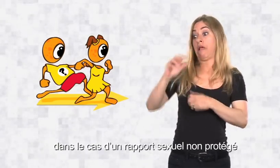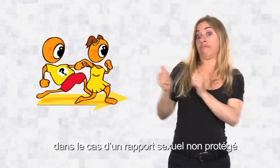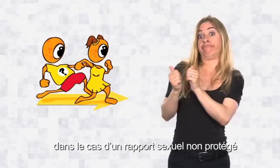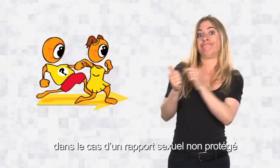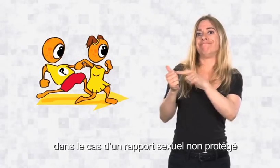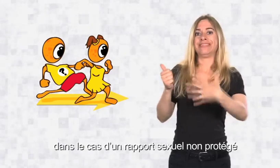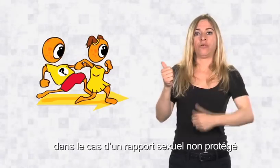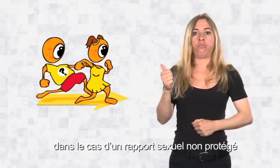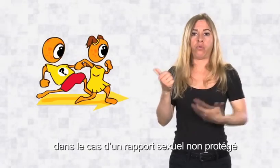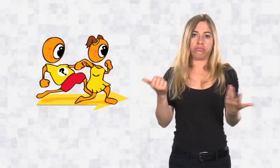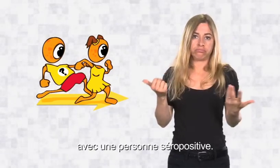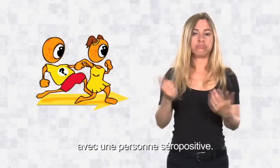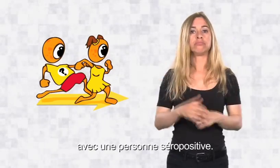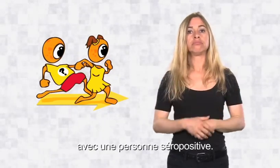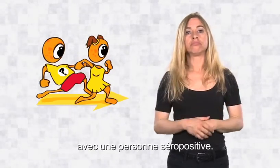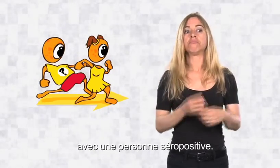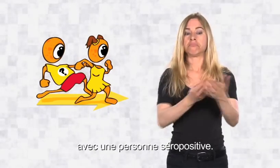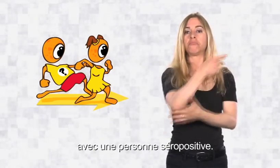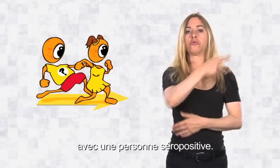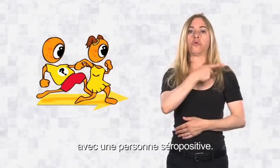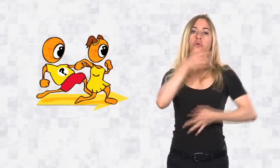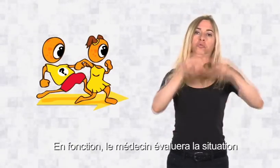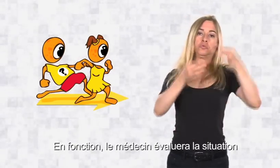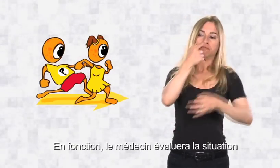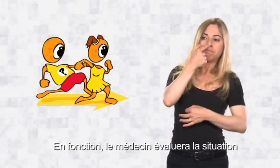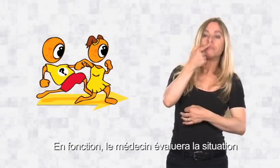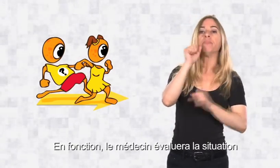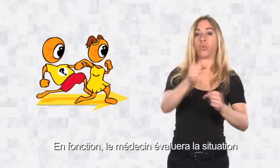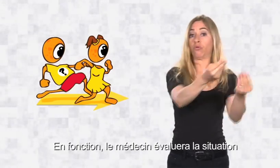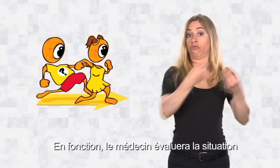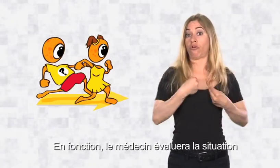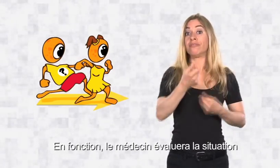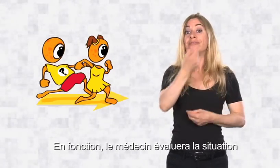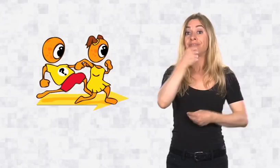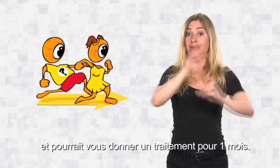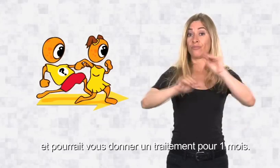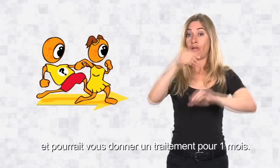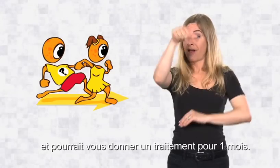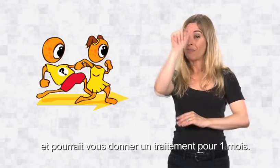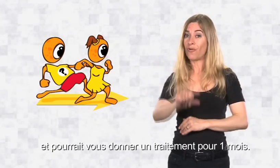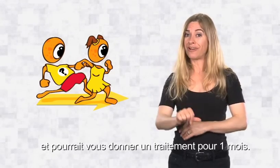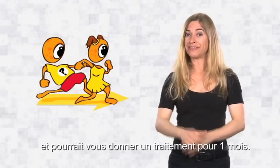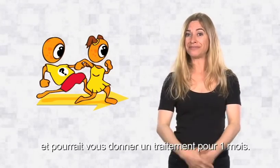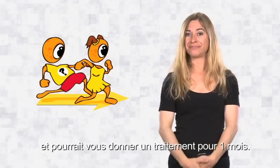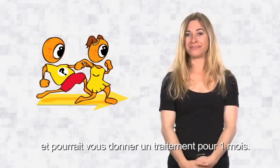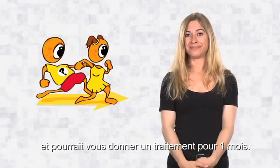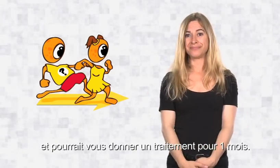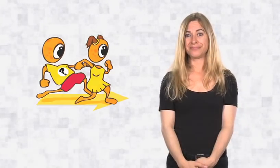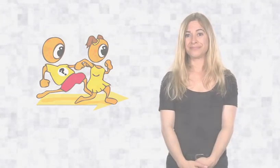sexuel non protégé avec une personne séropositive. En fonction, le médecin évaluera la situation et pourrait vous donner un traitement pour un mois.